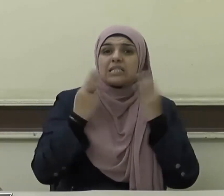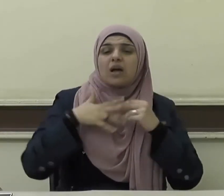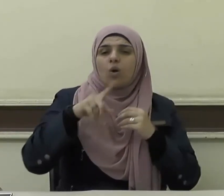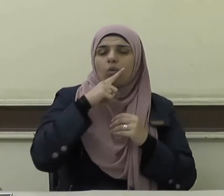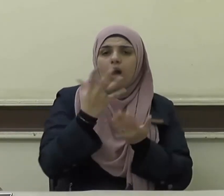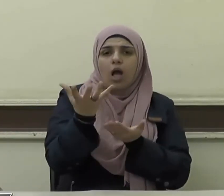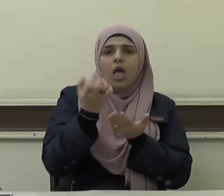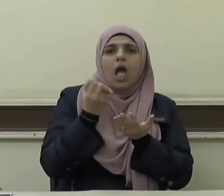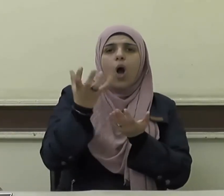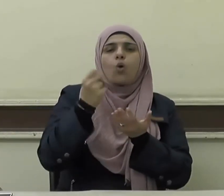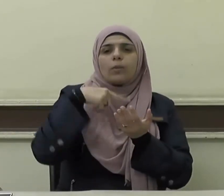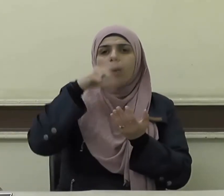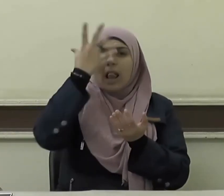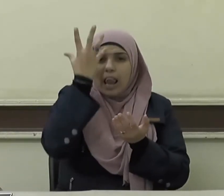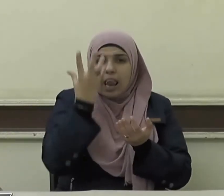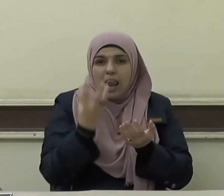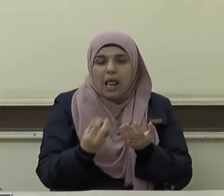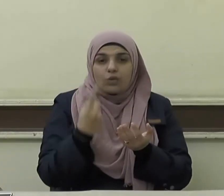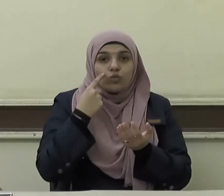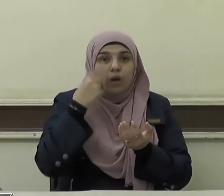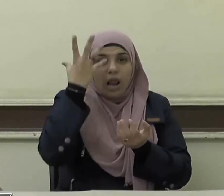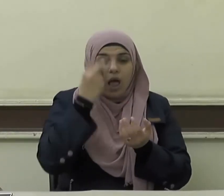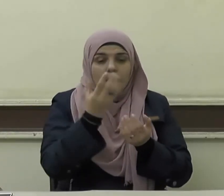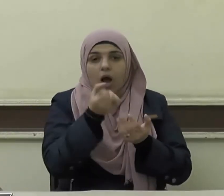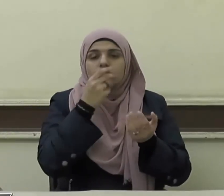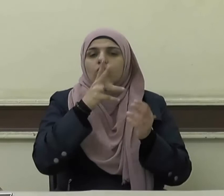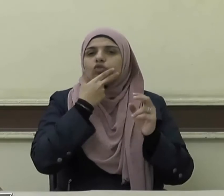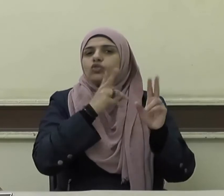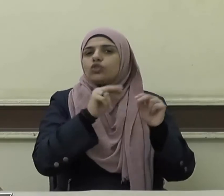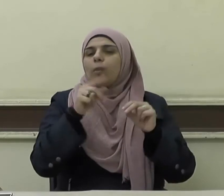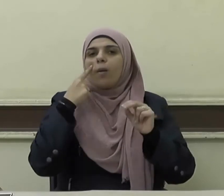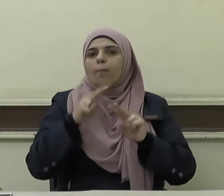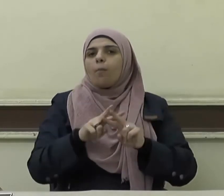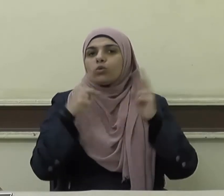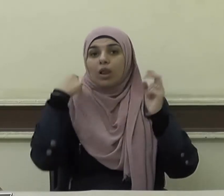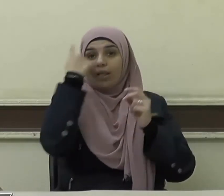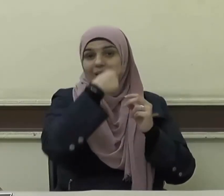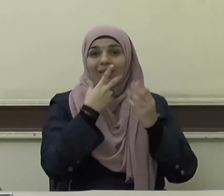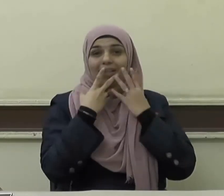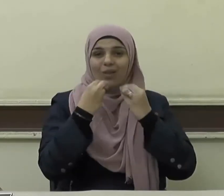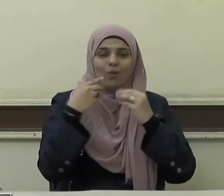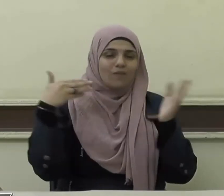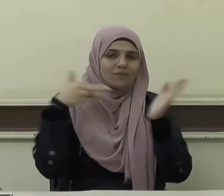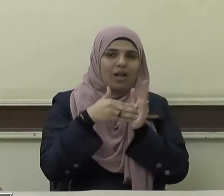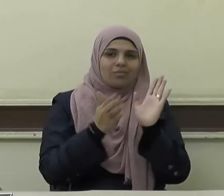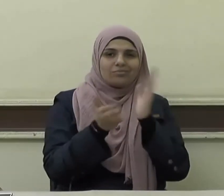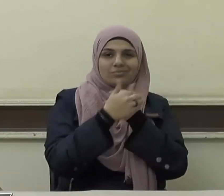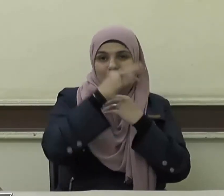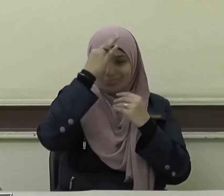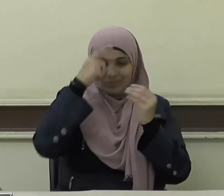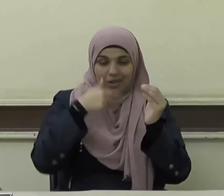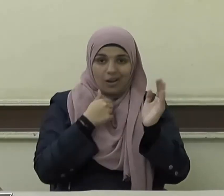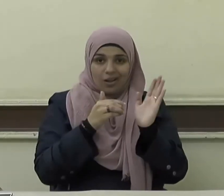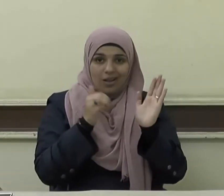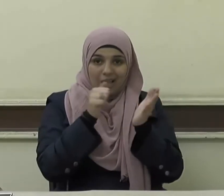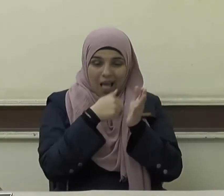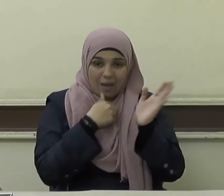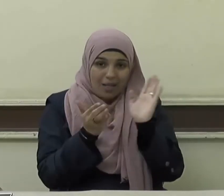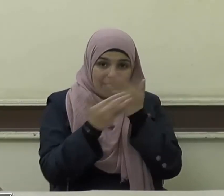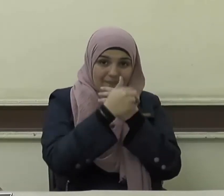ويأخذون من الليل كما تأخذون ولكنهم قوم إذا خلوا بمحارم